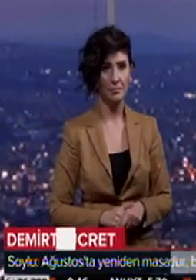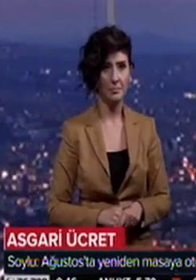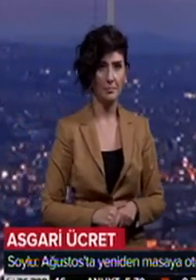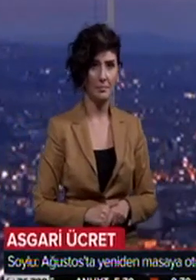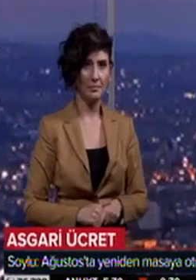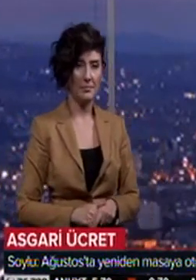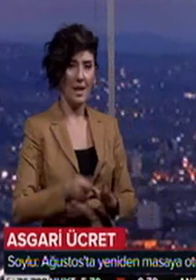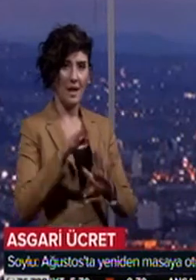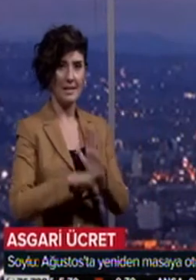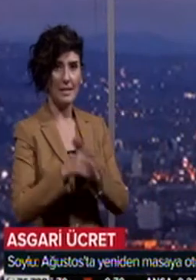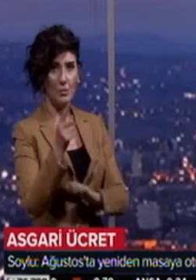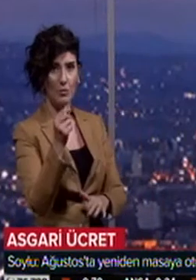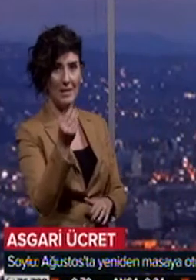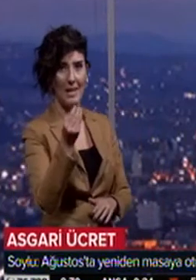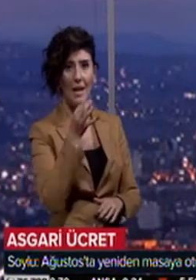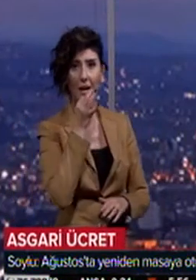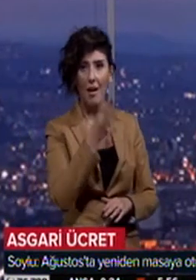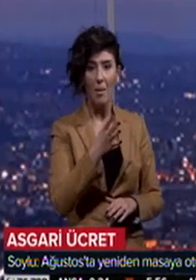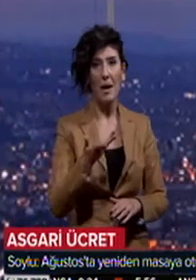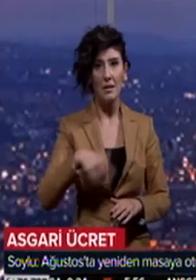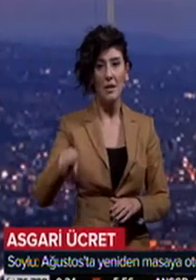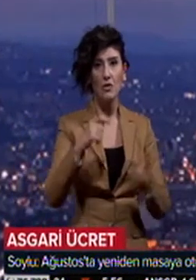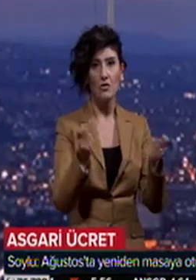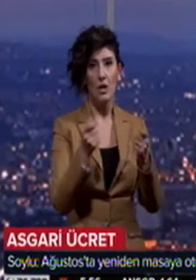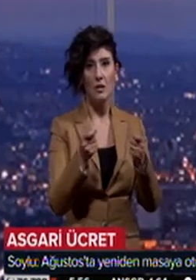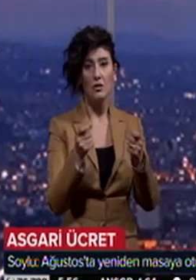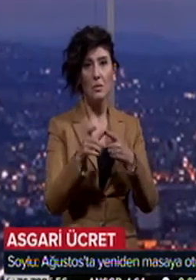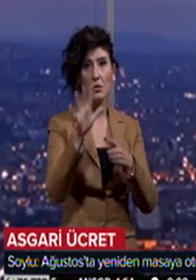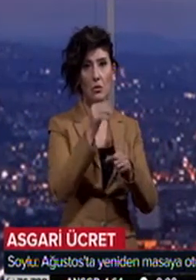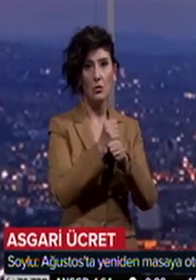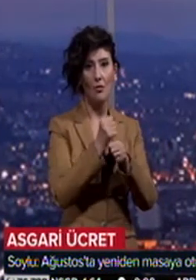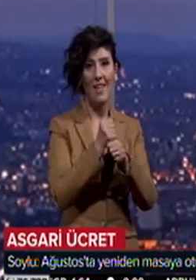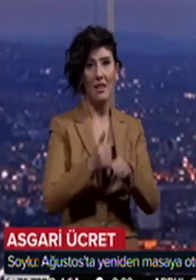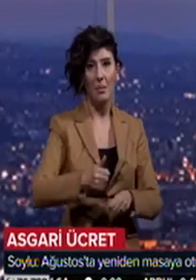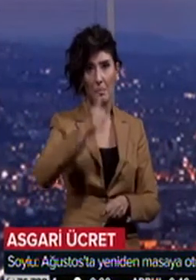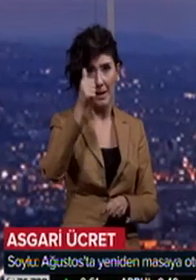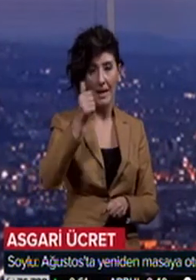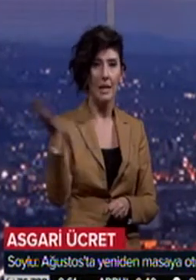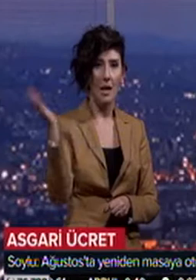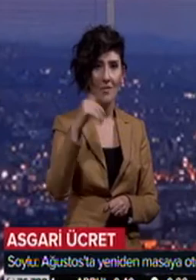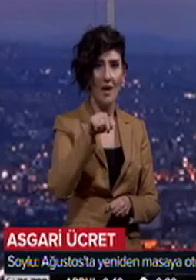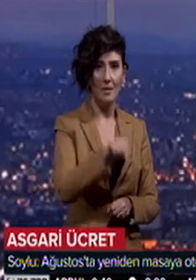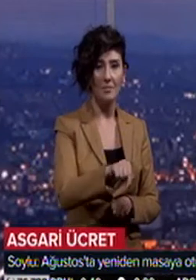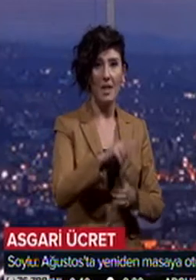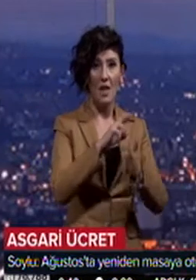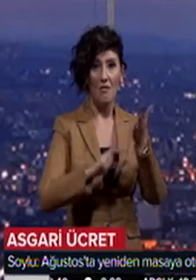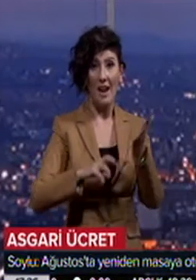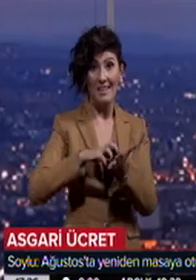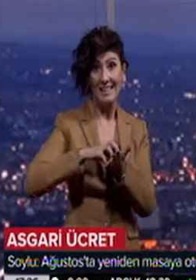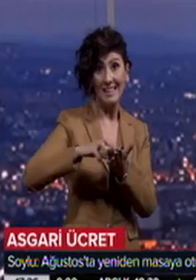Asgari ücretlilerin beklediği haberi Çalışma ve Sosyal Güvenlik Bakanı Süleyman Soylu verdi. Vergi diliminden